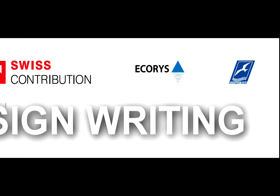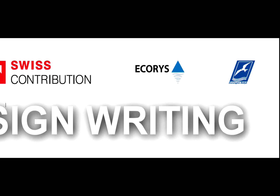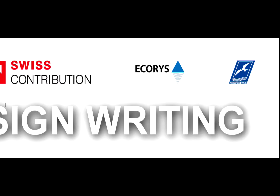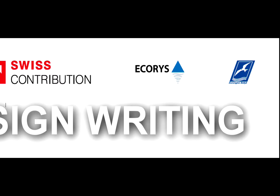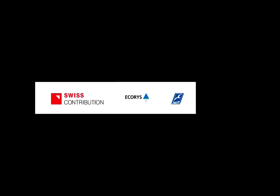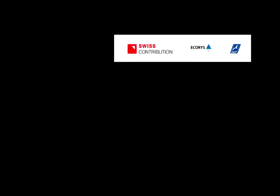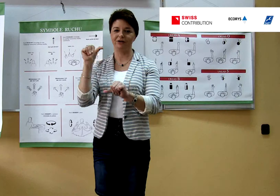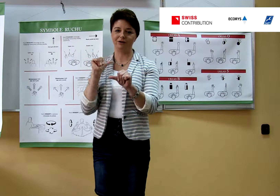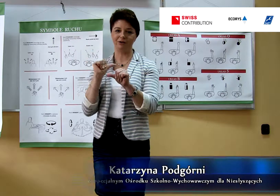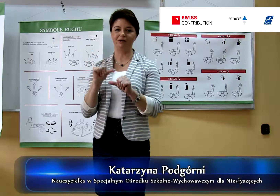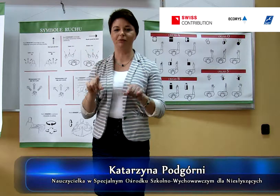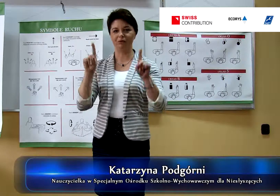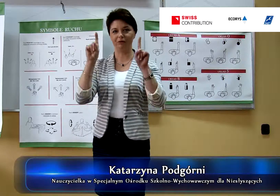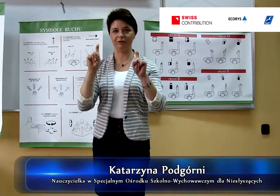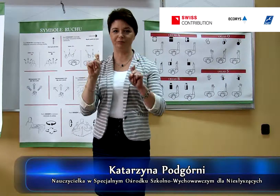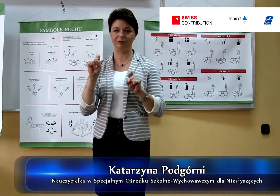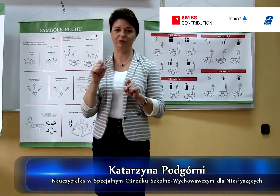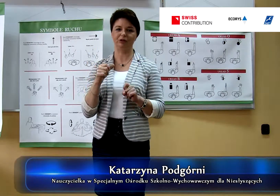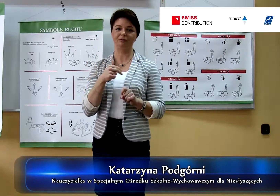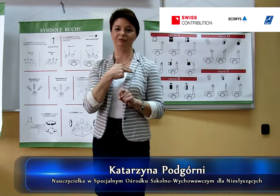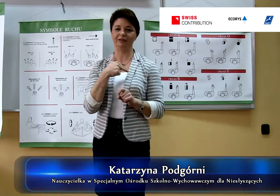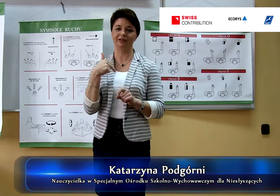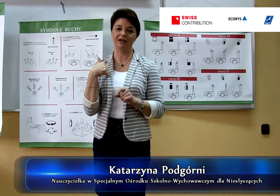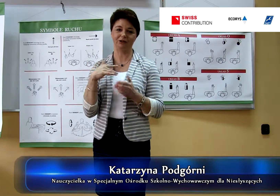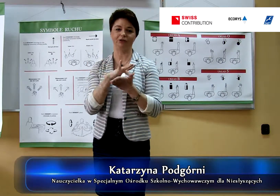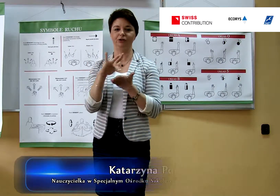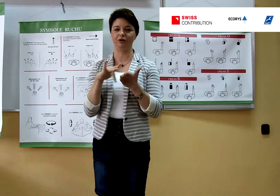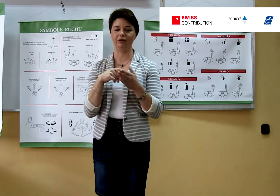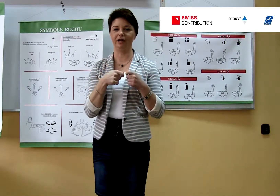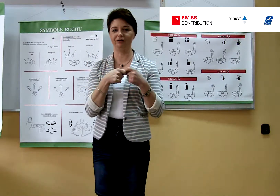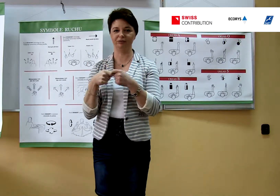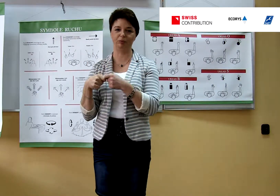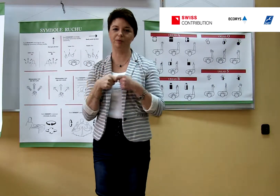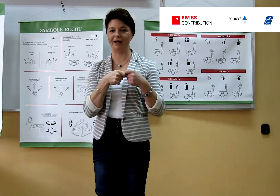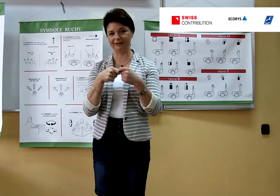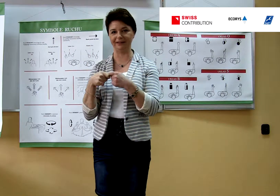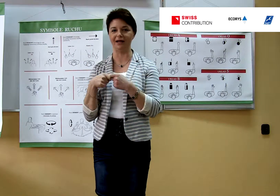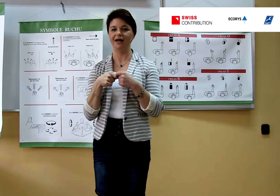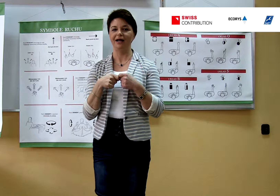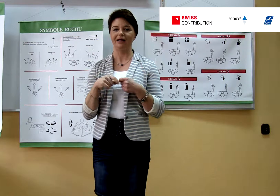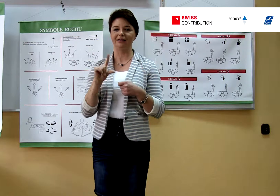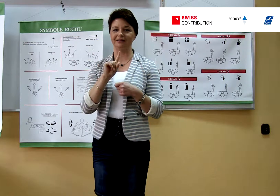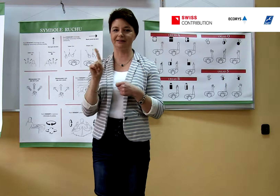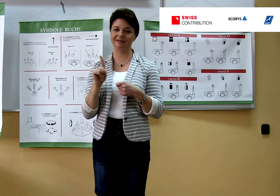Rok temu rozpoczął nasz ośrodek współpracę z